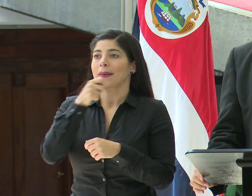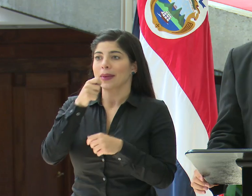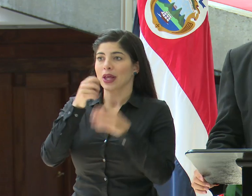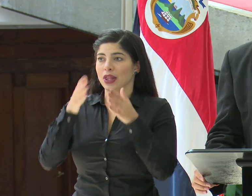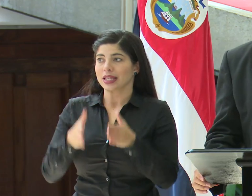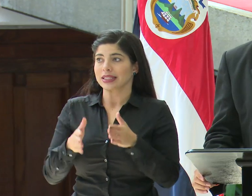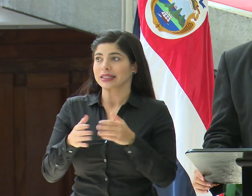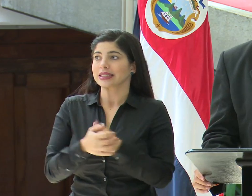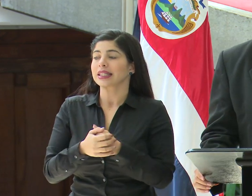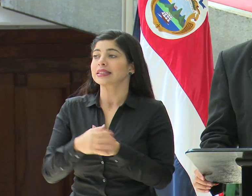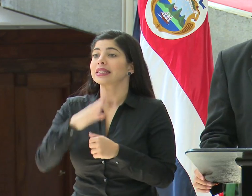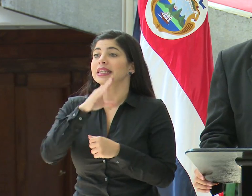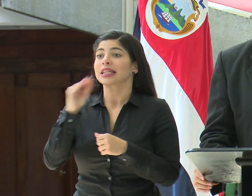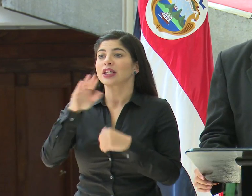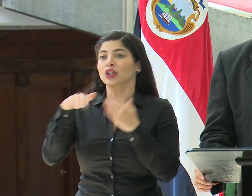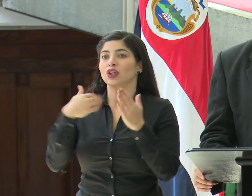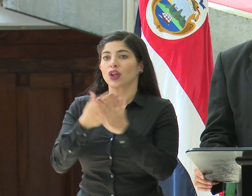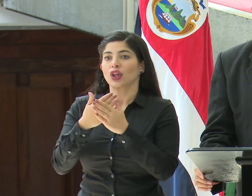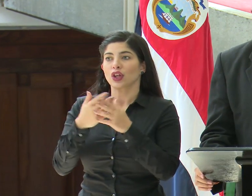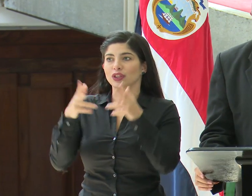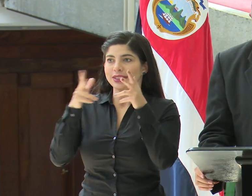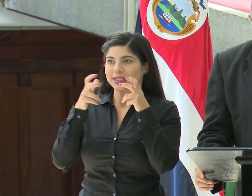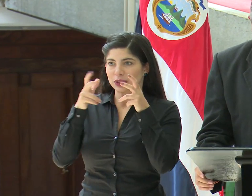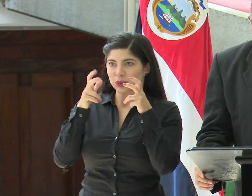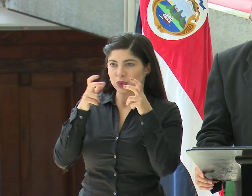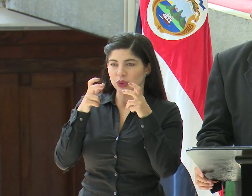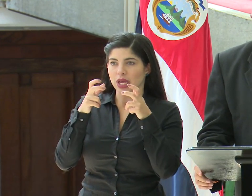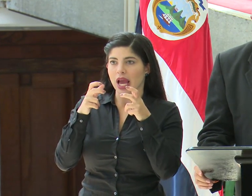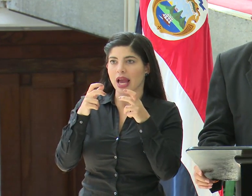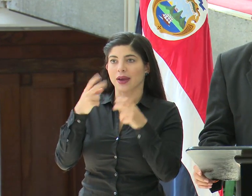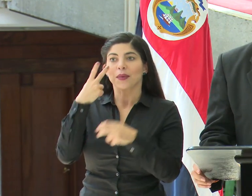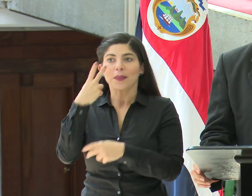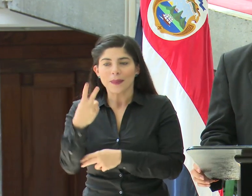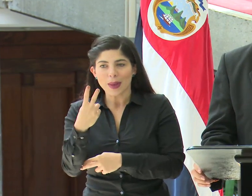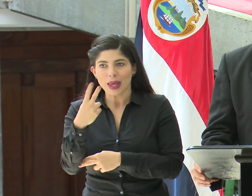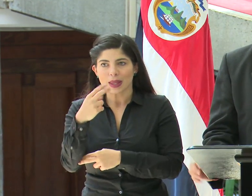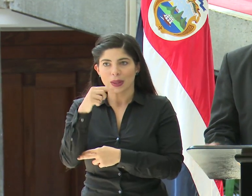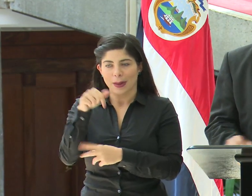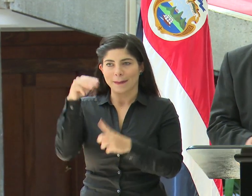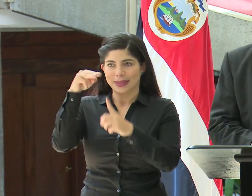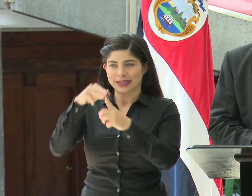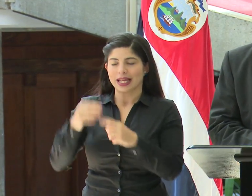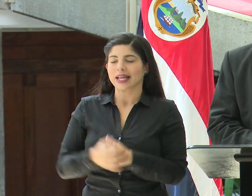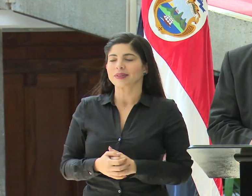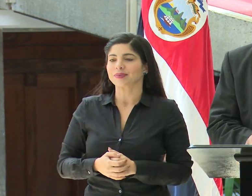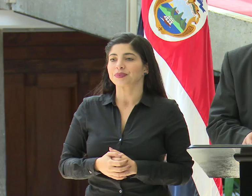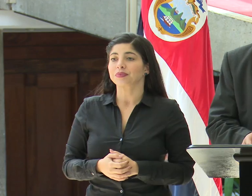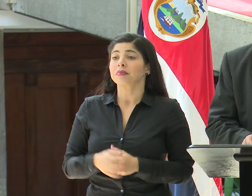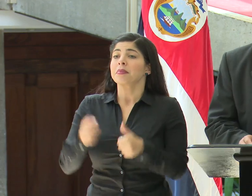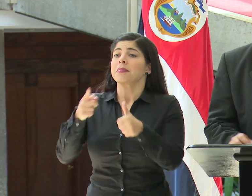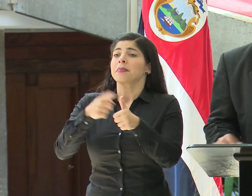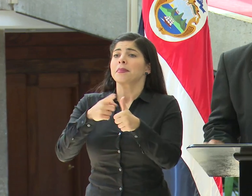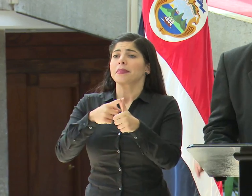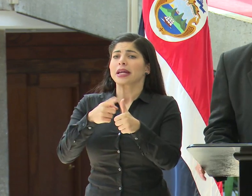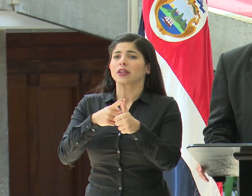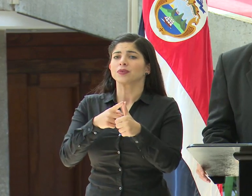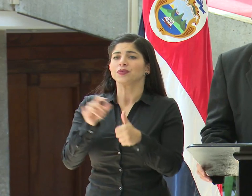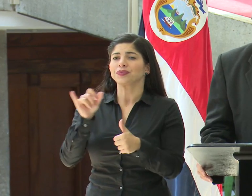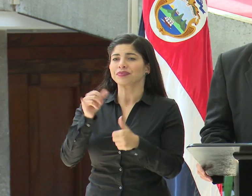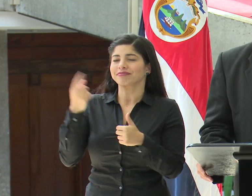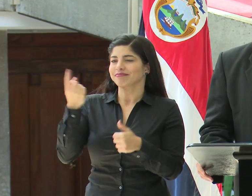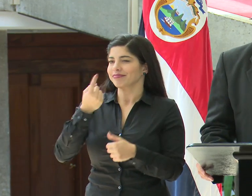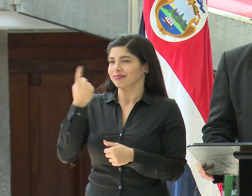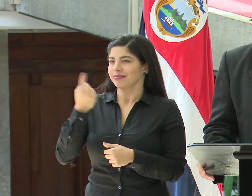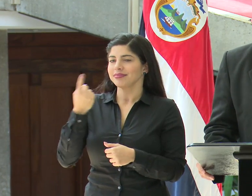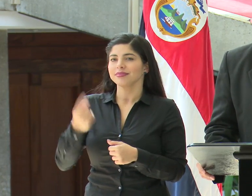prensa y quienes están escuchando y viendo este mensaje. En primera instancia, como lo he